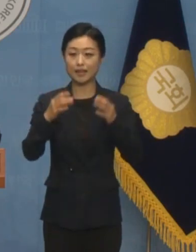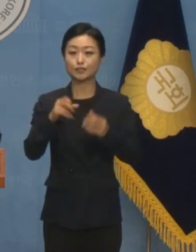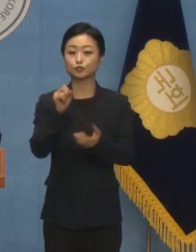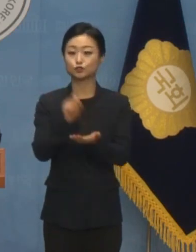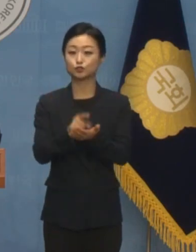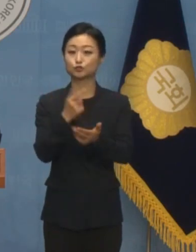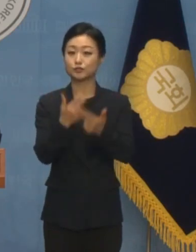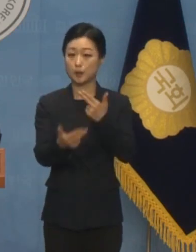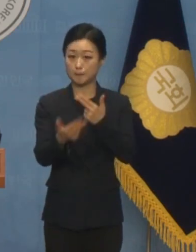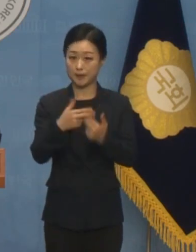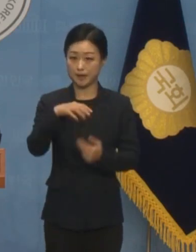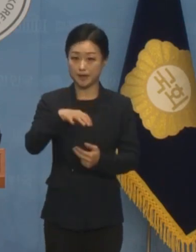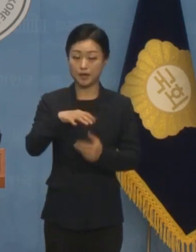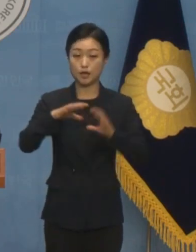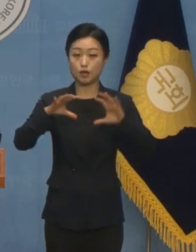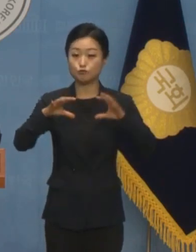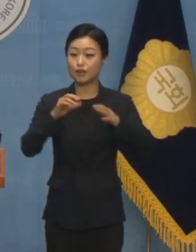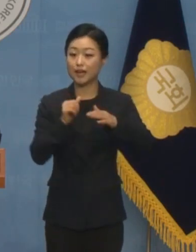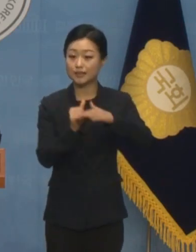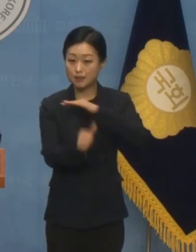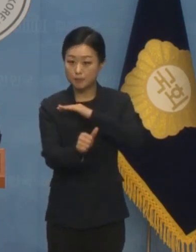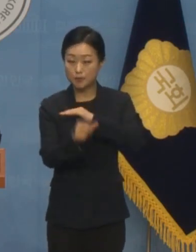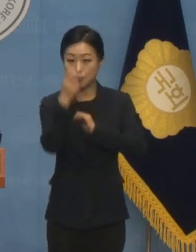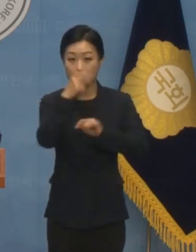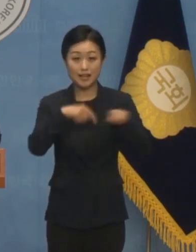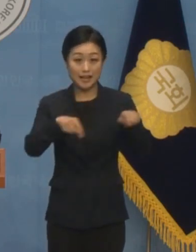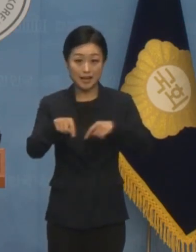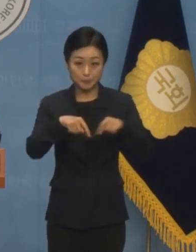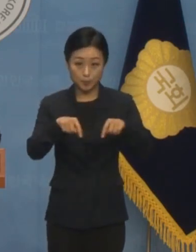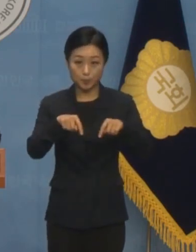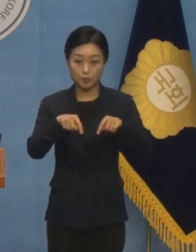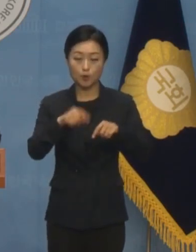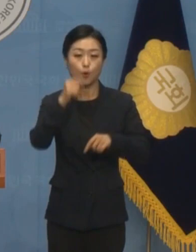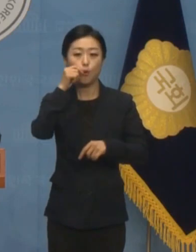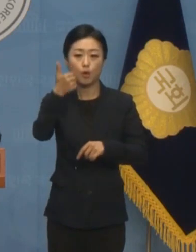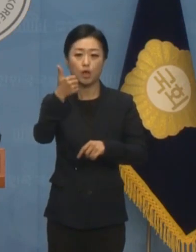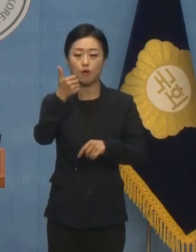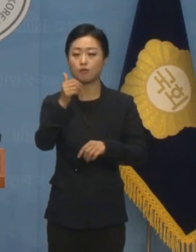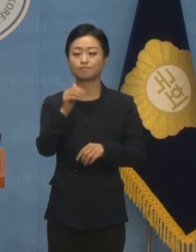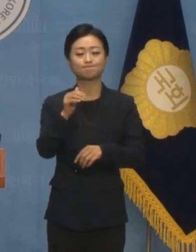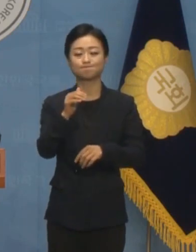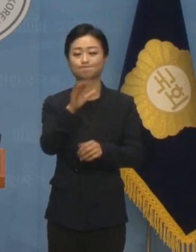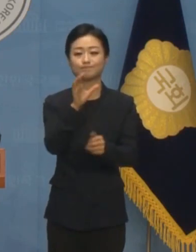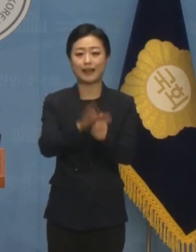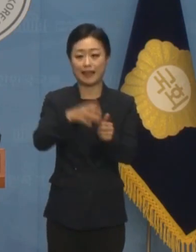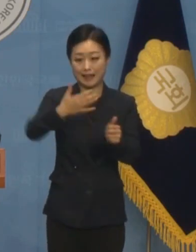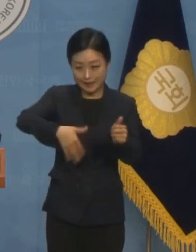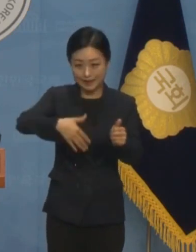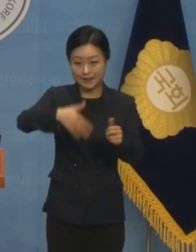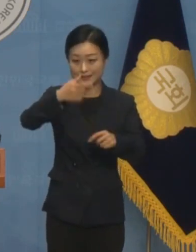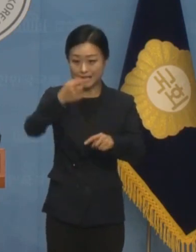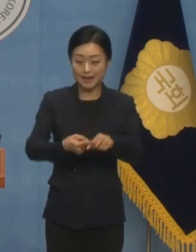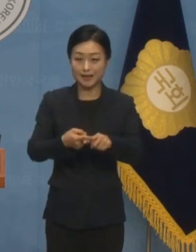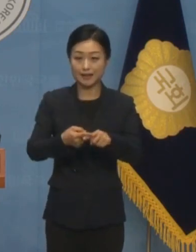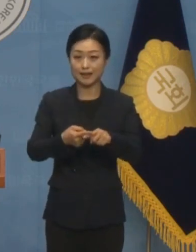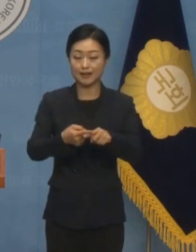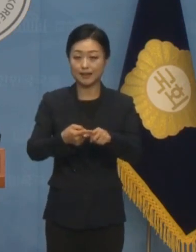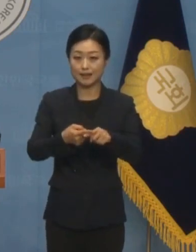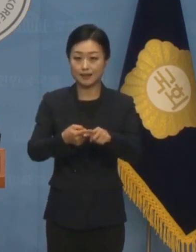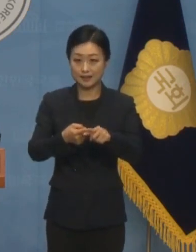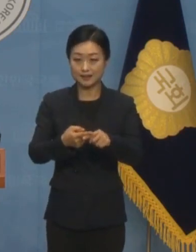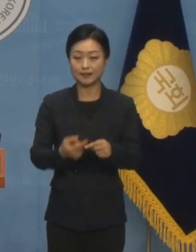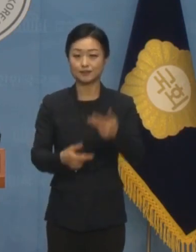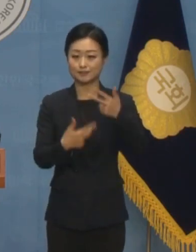국가대표 감독을 5개월 연하 공석으로 두고 선임을 지체하다가 지난 7일